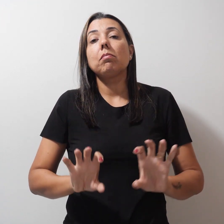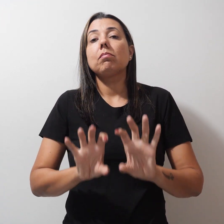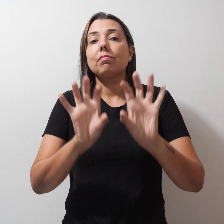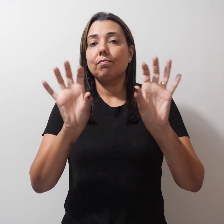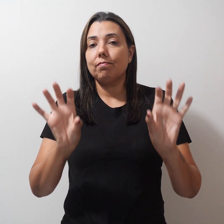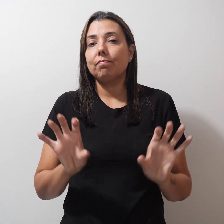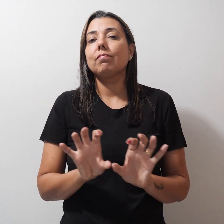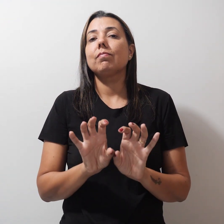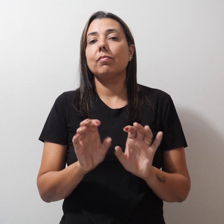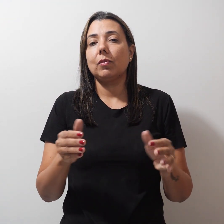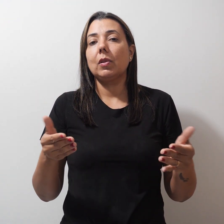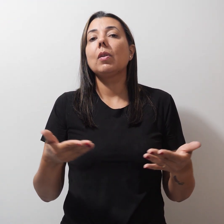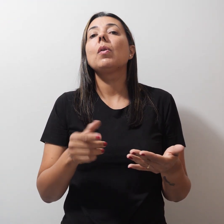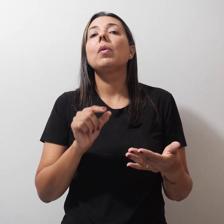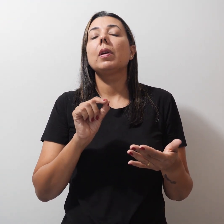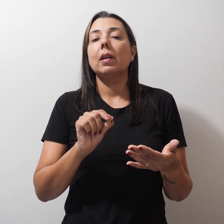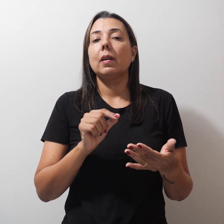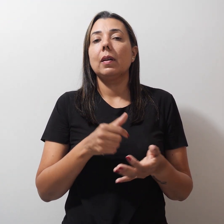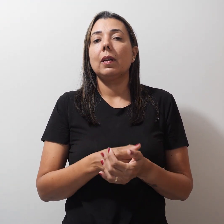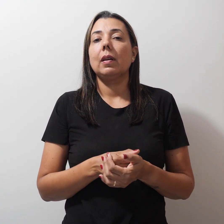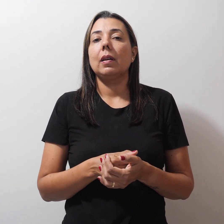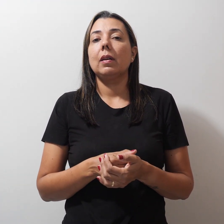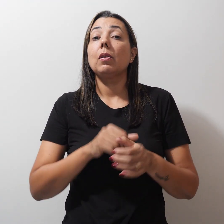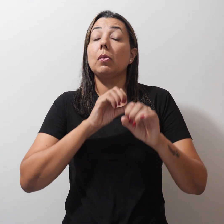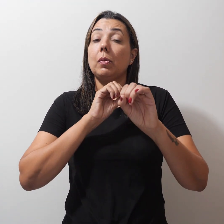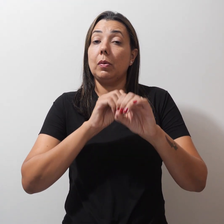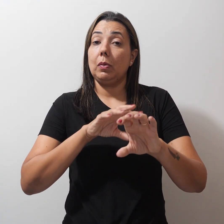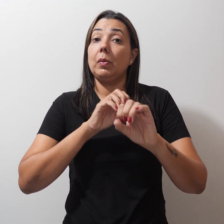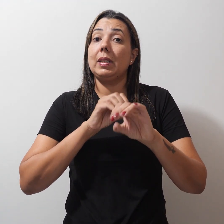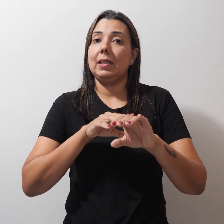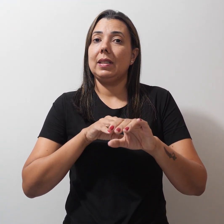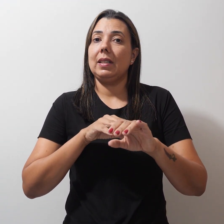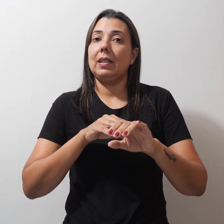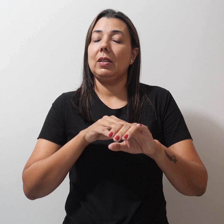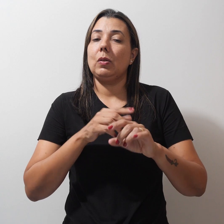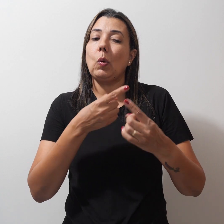desde que seja uma educação antirracista.